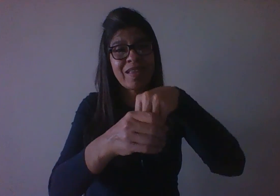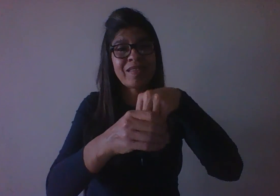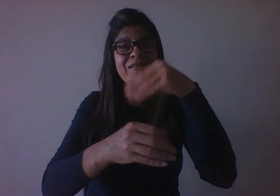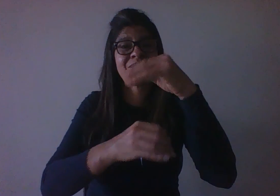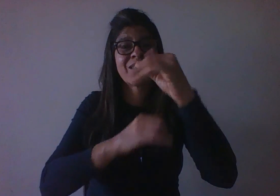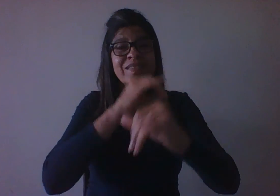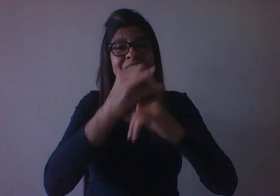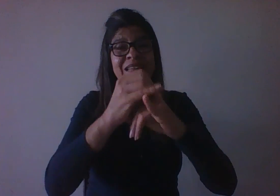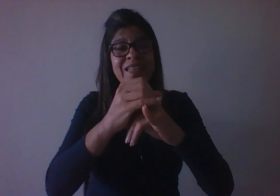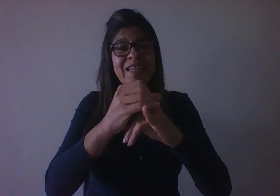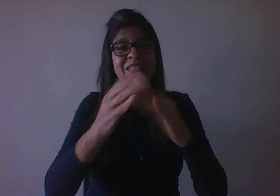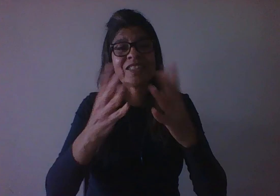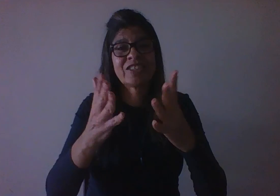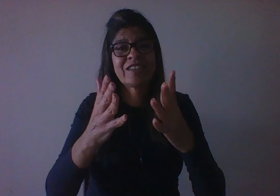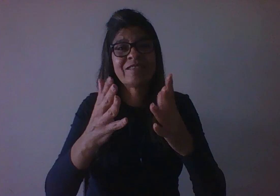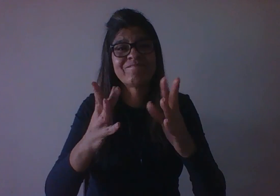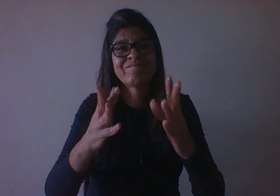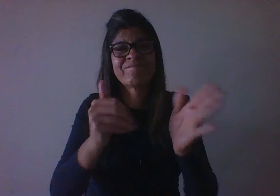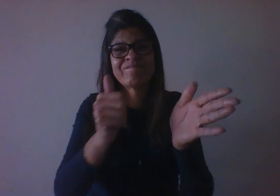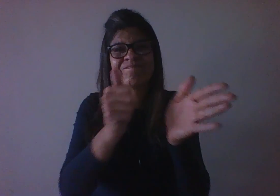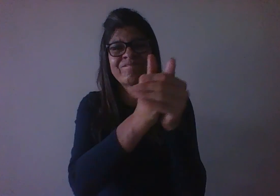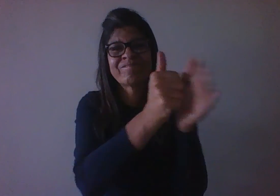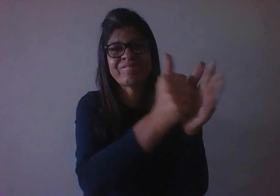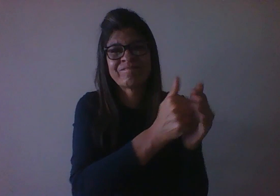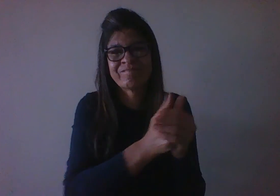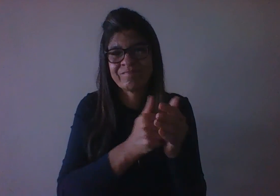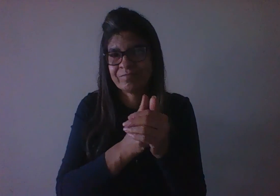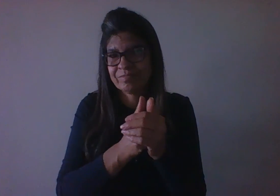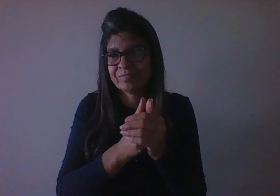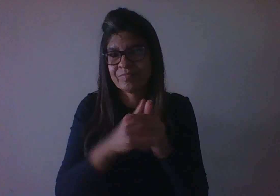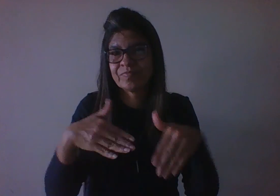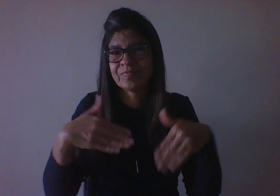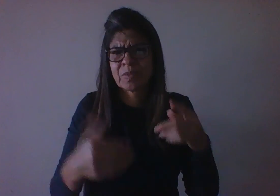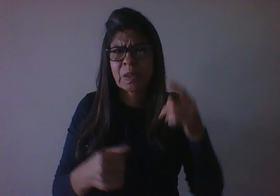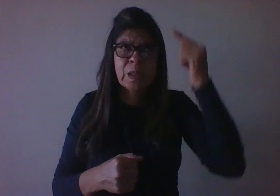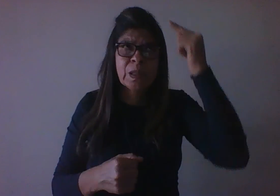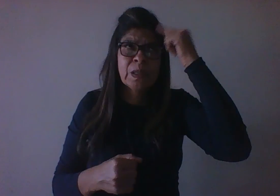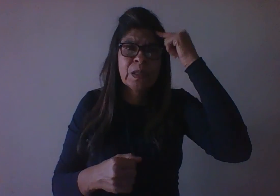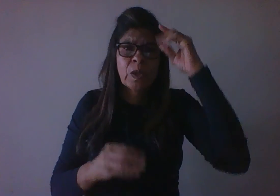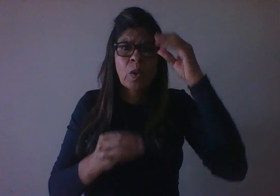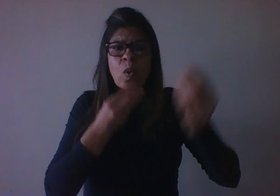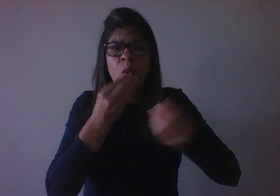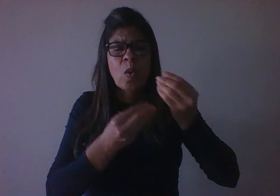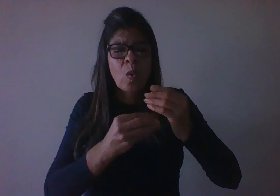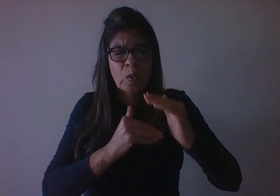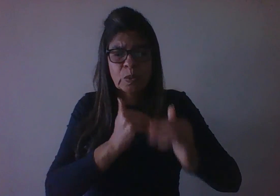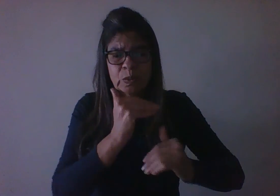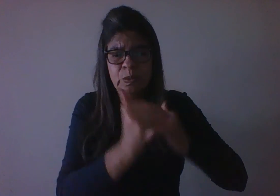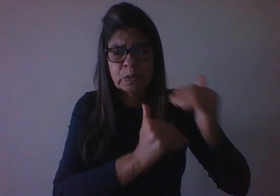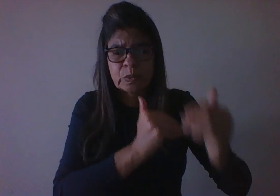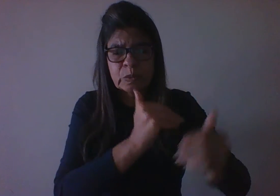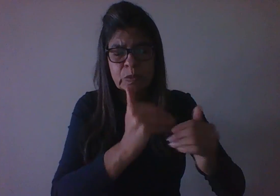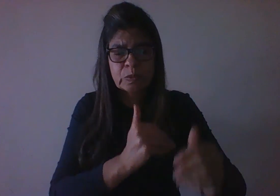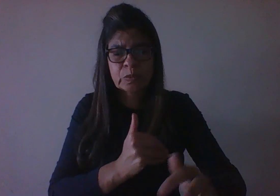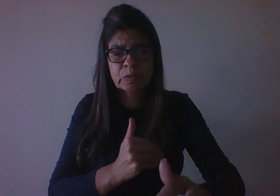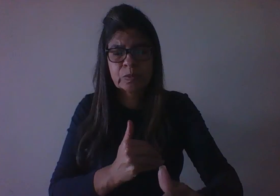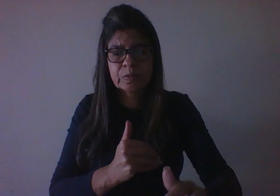Então, pensando nesse desenvolvimento, nessa forma de desenvolvimento que depende da interação, a linguagem tem uma